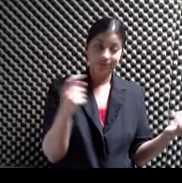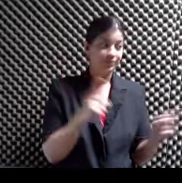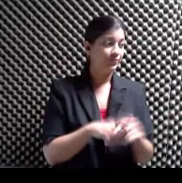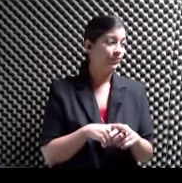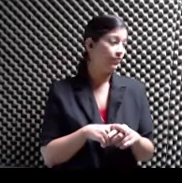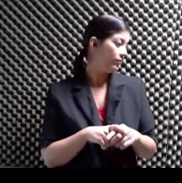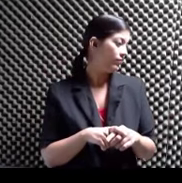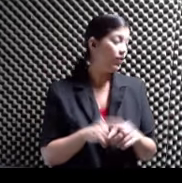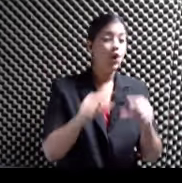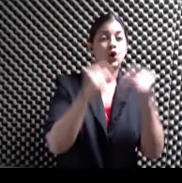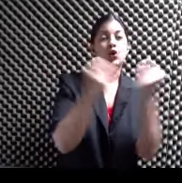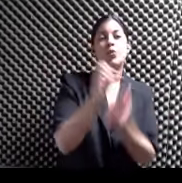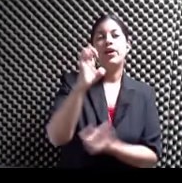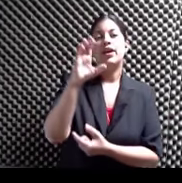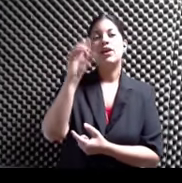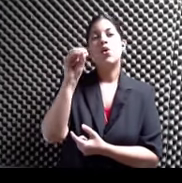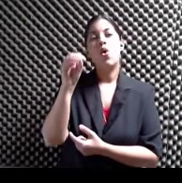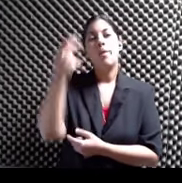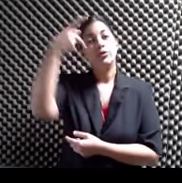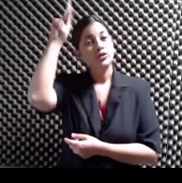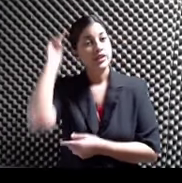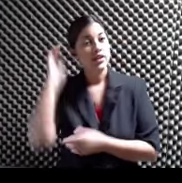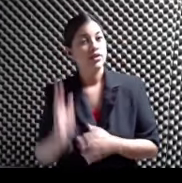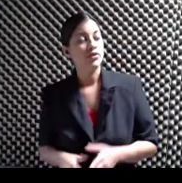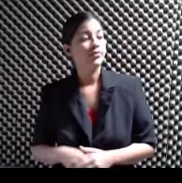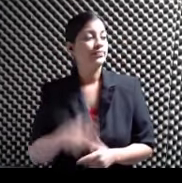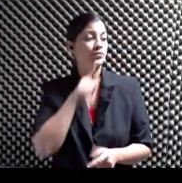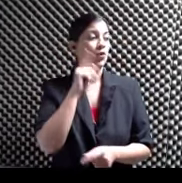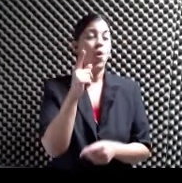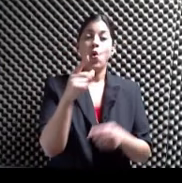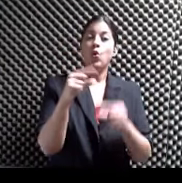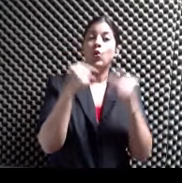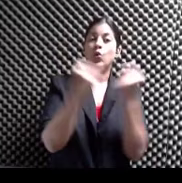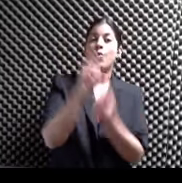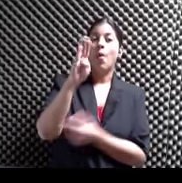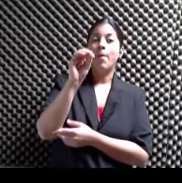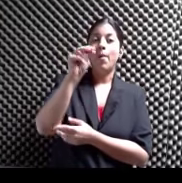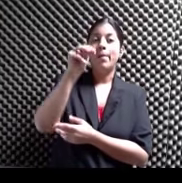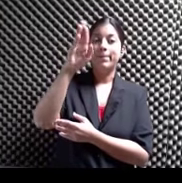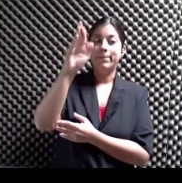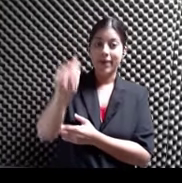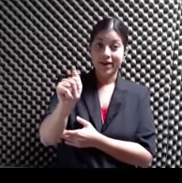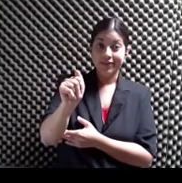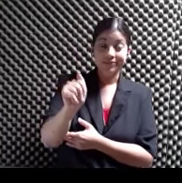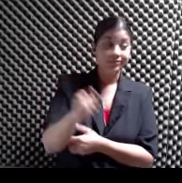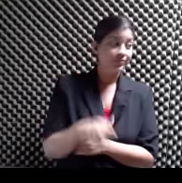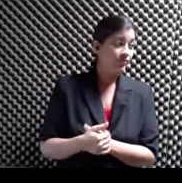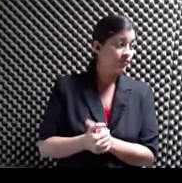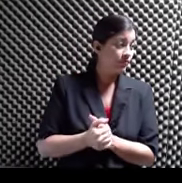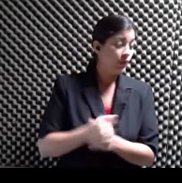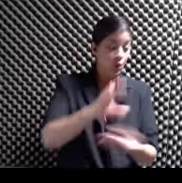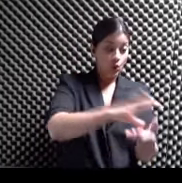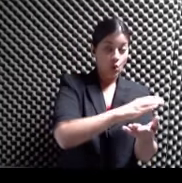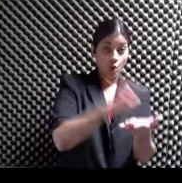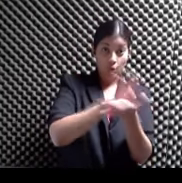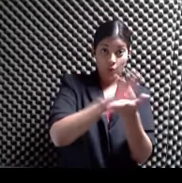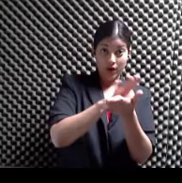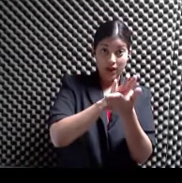grupo Ecos Ponceños Va a haber un grupo El bomba El grupo Yaguambé Ajá El coro de la escuela Superior José Lugo